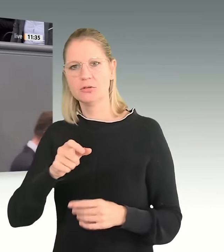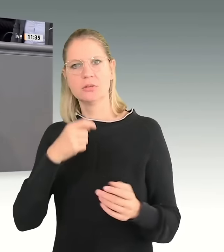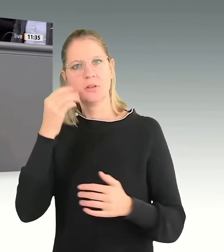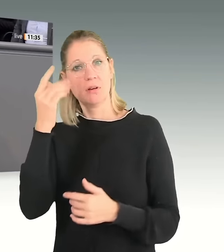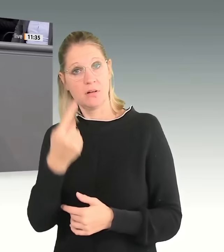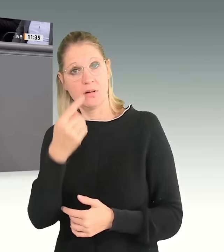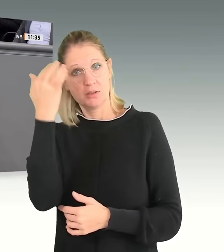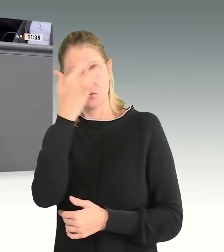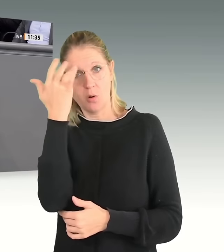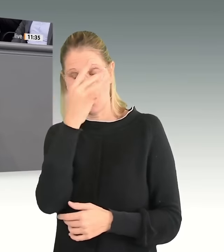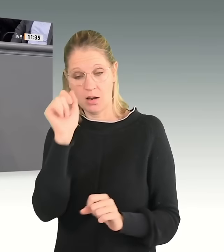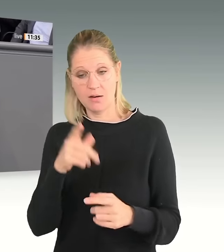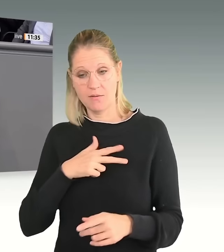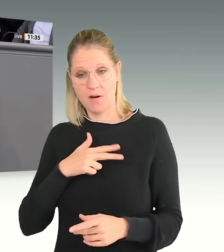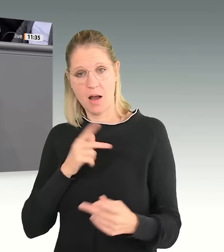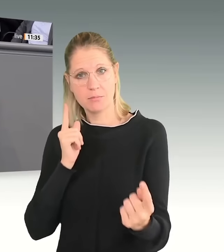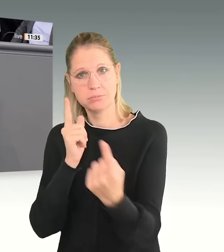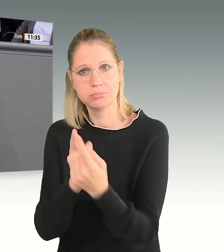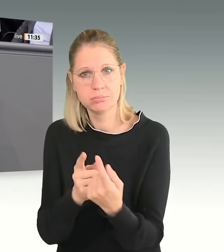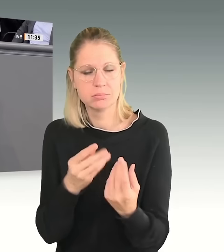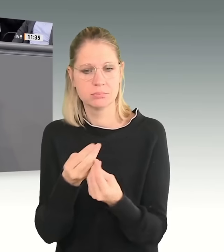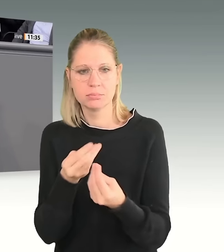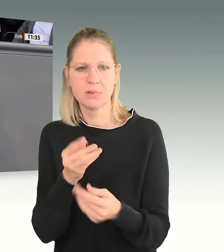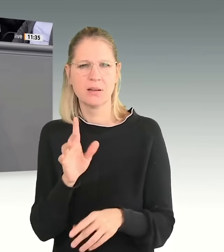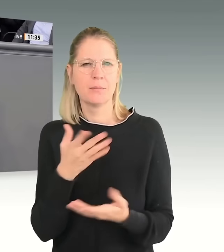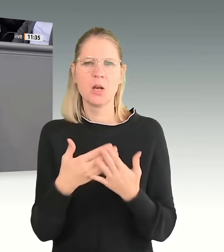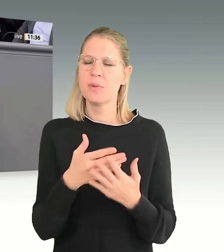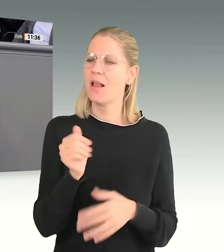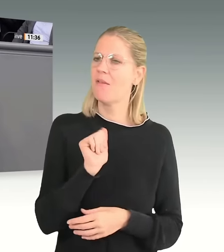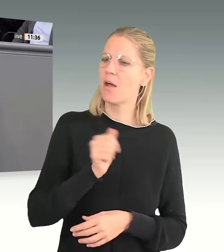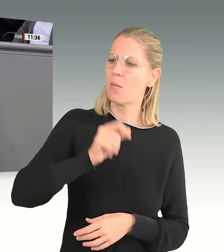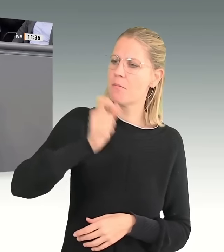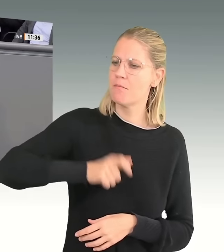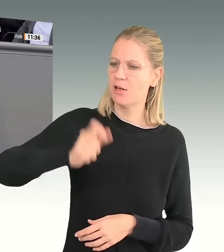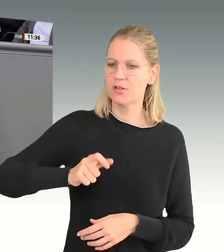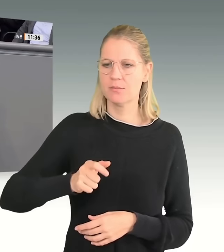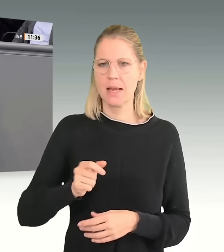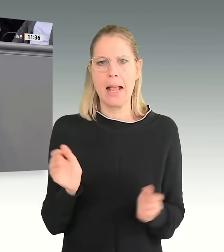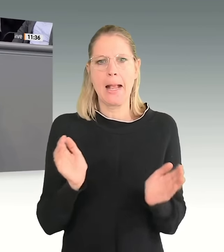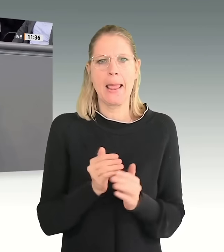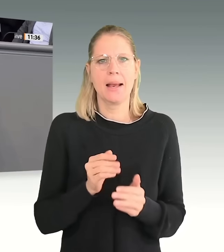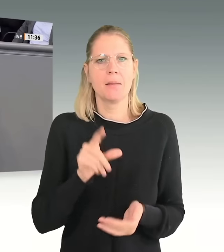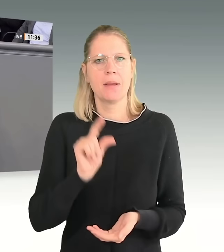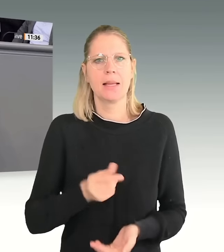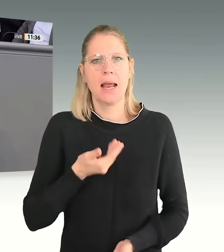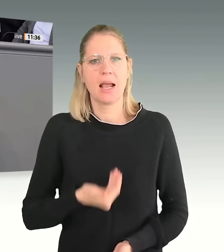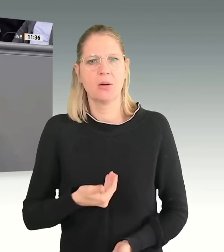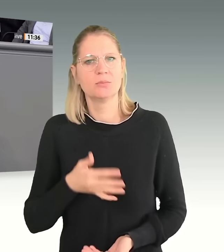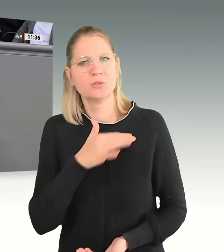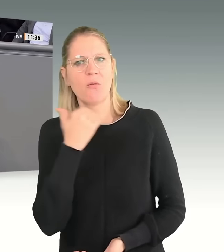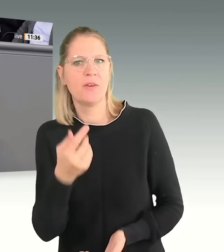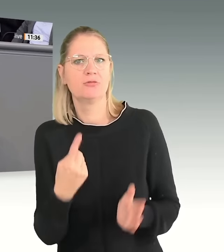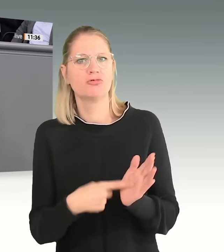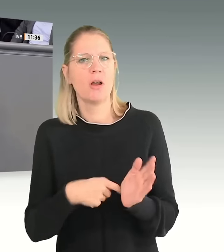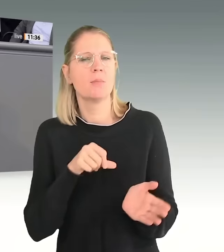Beispielsweise mal daran zu gehen, warum Menschen bei kleineren und mittleren Einkommen so viel Steuern bezahlen müssen, so viel Sozialversicherungsbeiträge